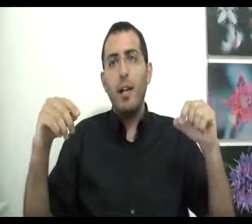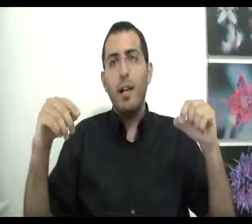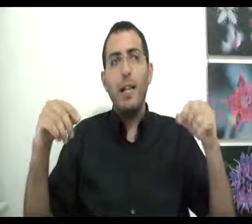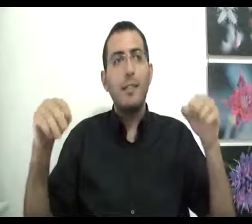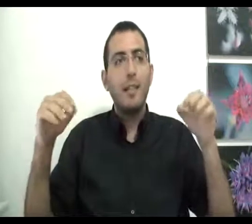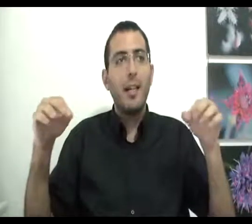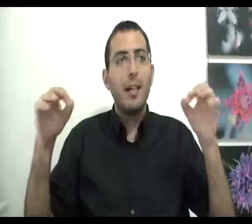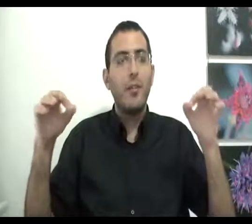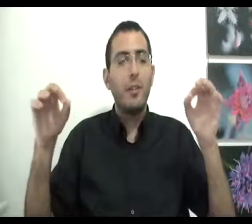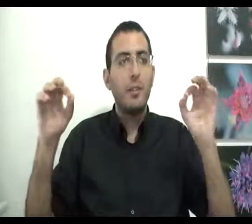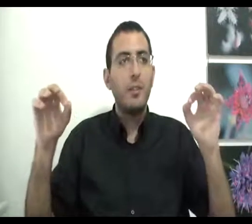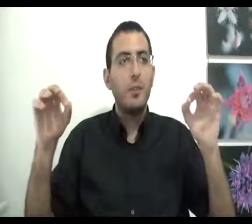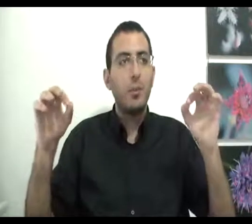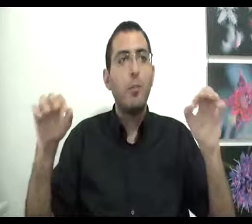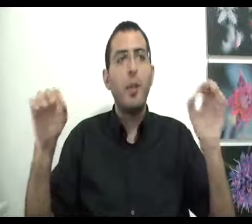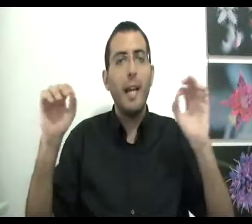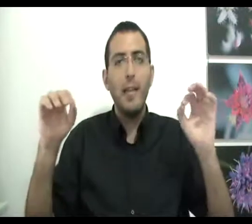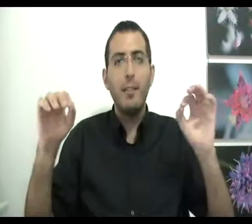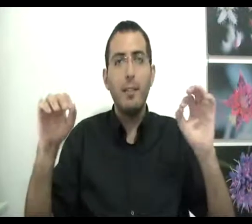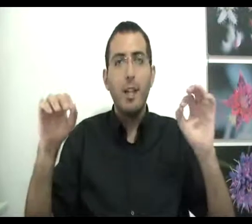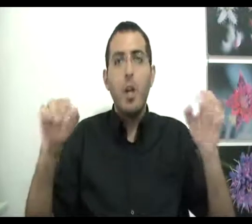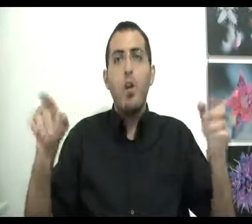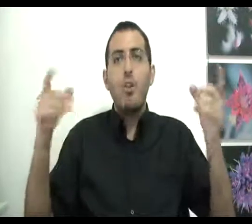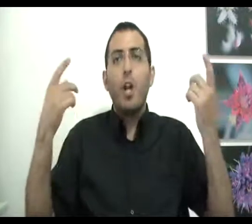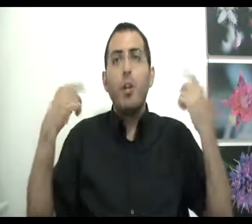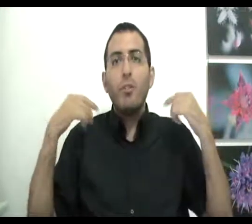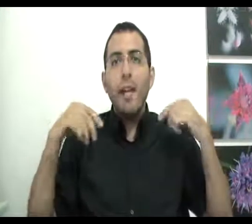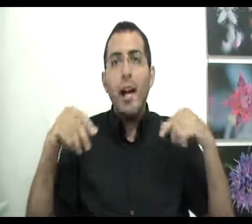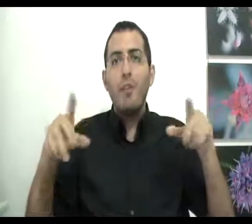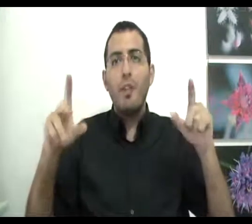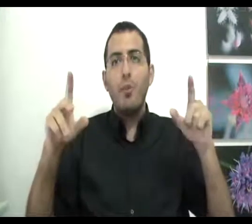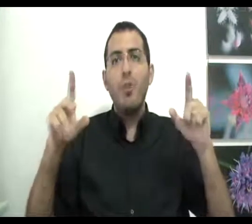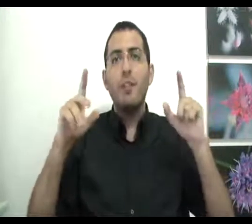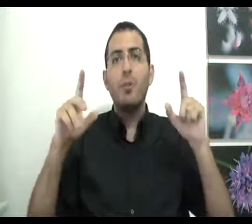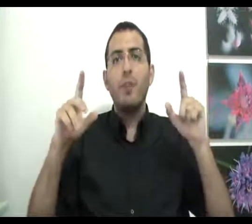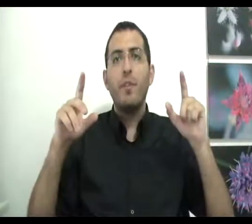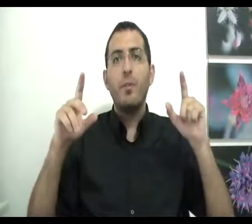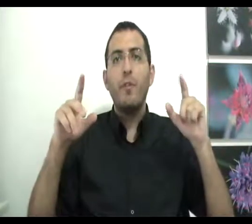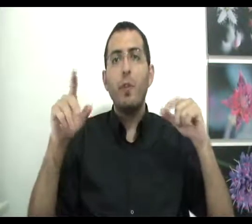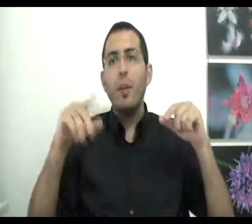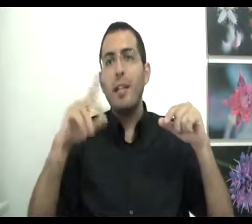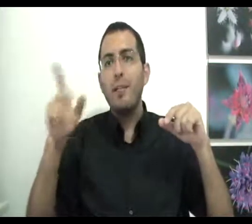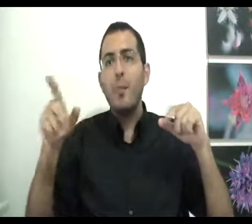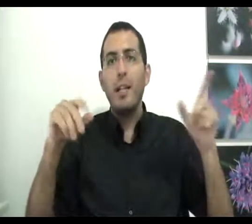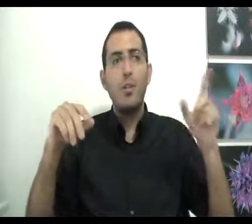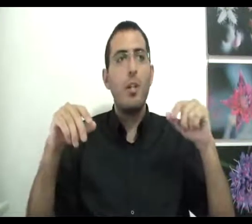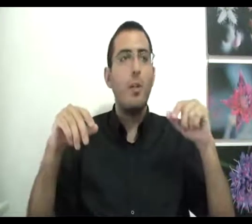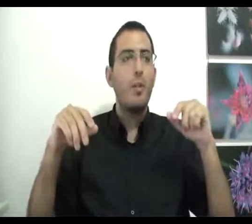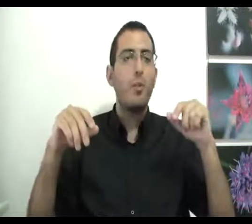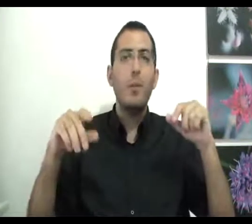אתה צריך לחוות את המציאות כמו ילד שלא יודע אפילו שהאש שורפת, הוא אפילו לא יודע להבדיל בין אש ללא אש, הוא לא